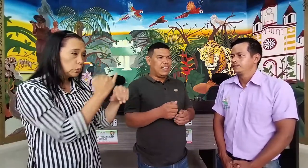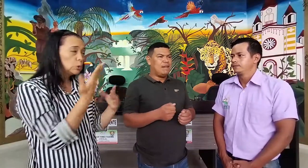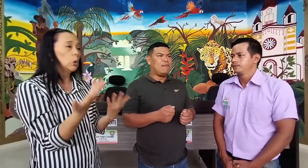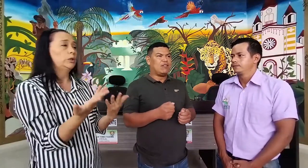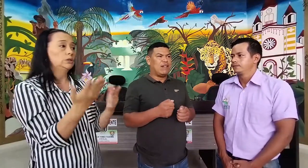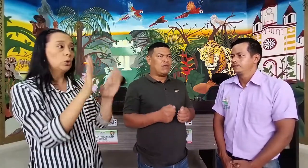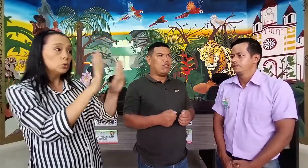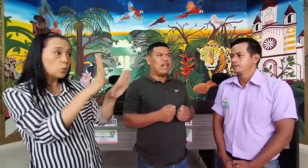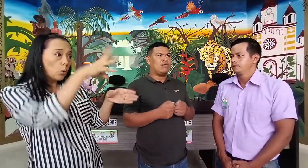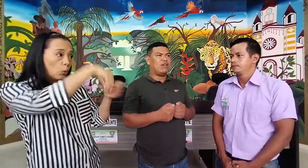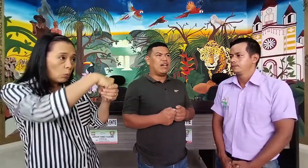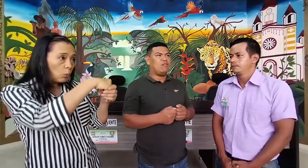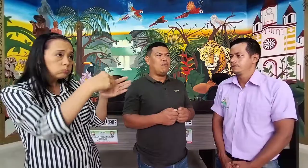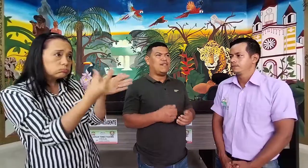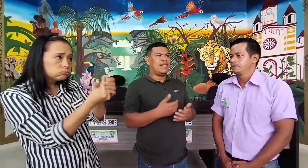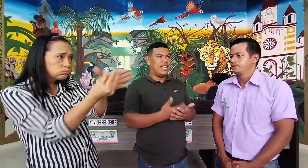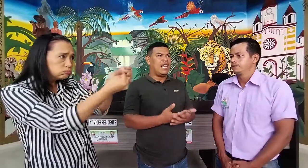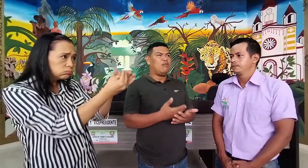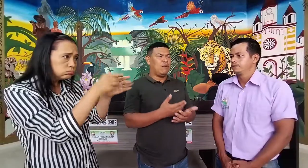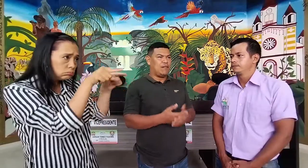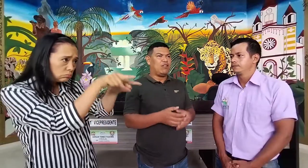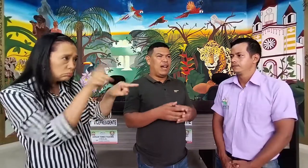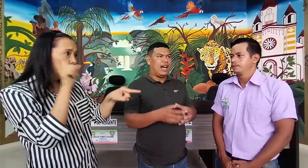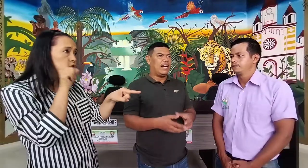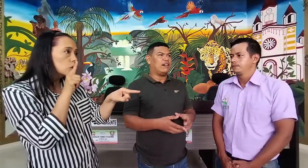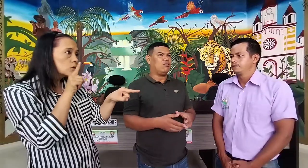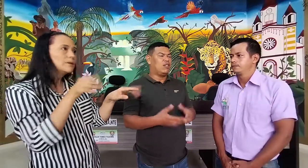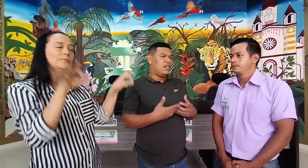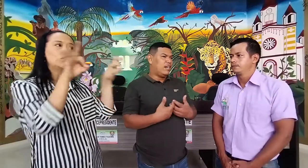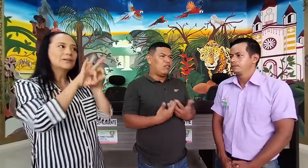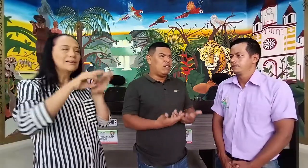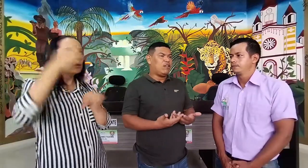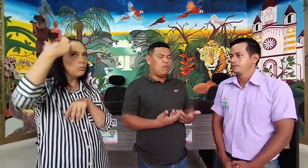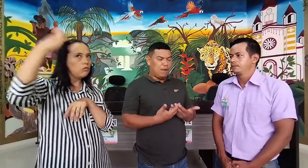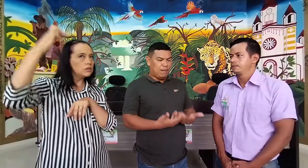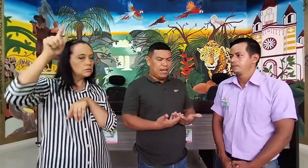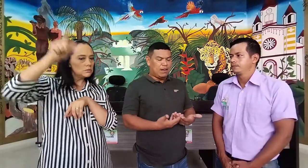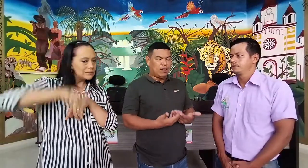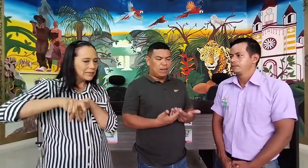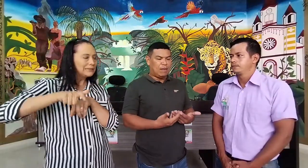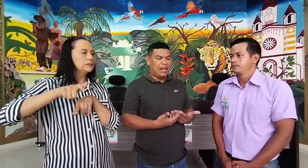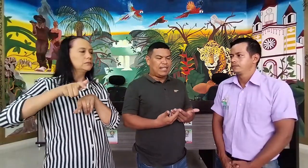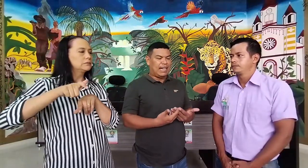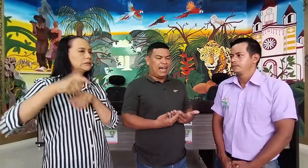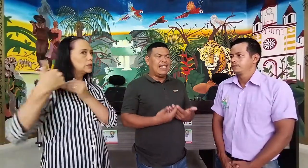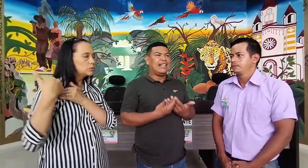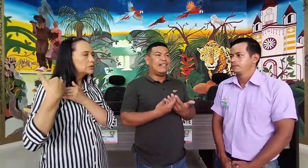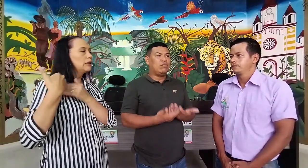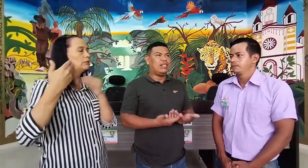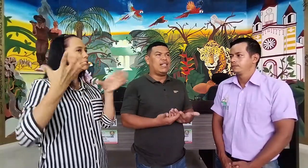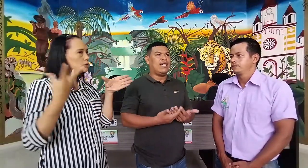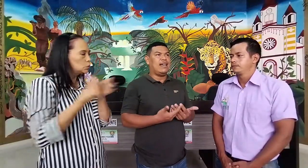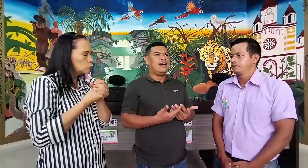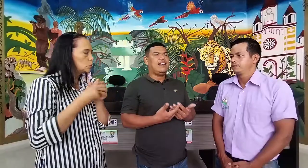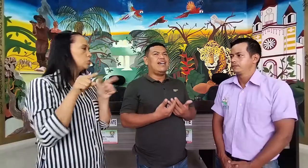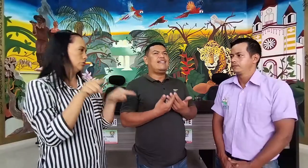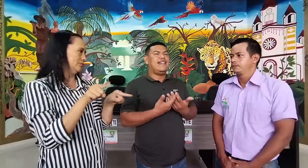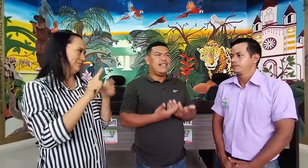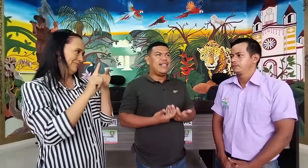tienen personas sordas a su cargo, pues tengan los profesionales a cargo. Eso creo que lo primero es nuestra primera tarea. Y la segunda tarea es seguir